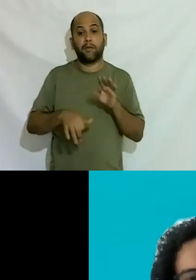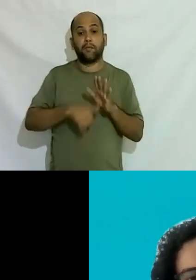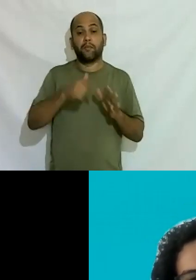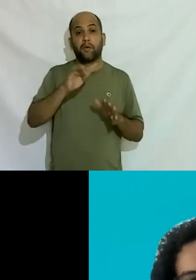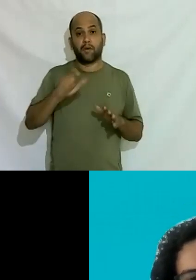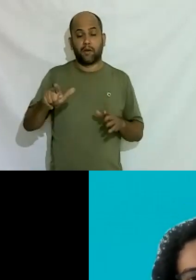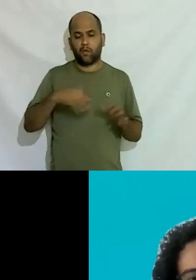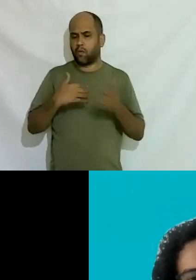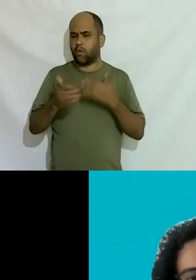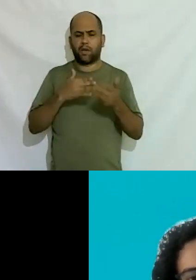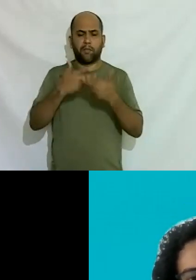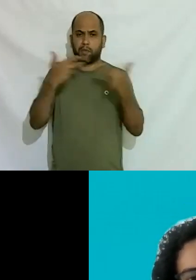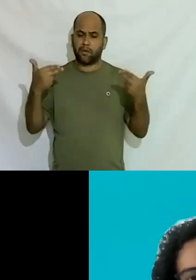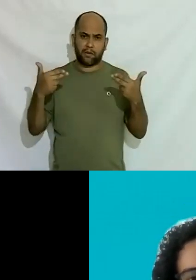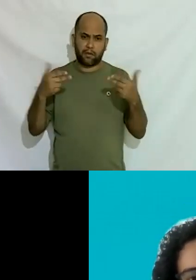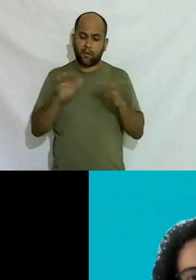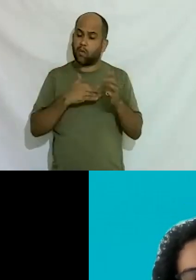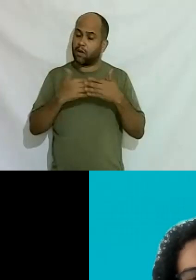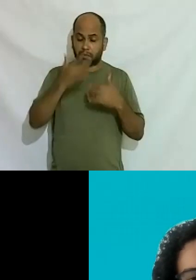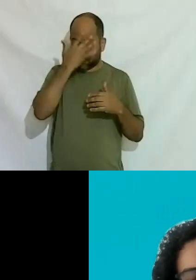pessoa trans também